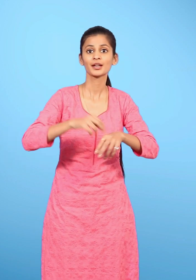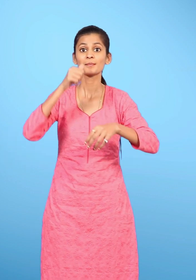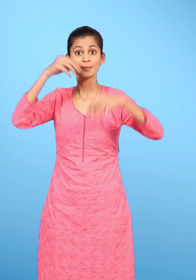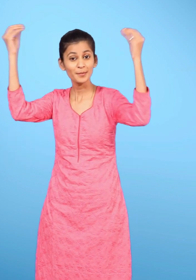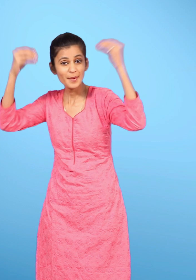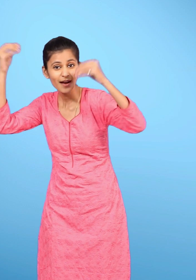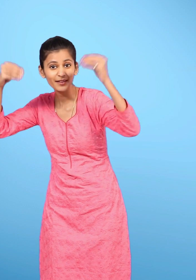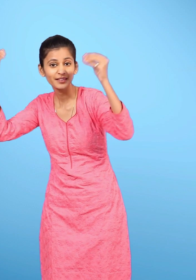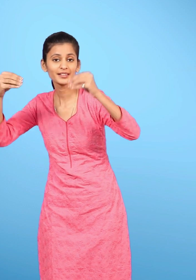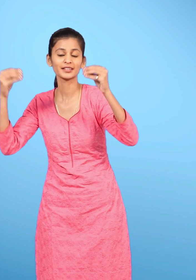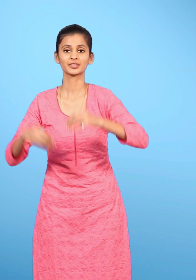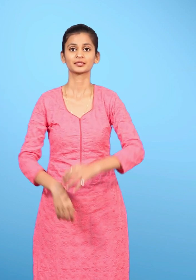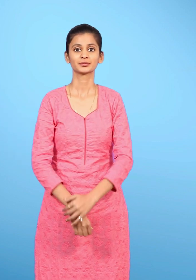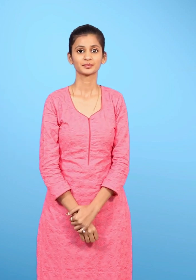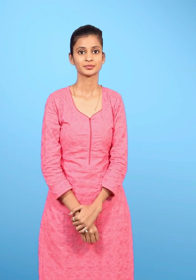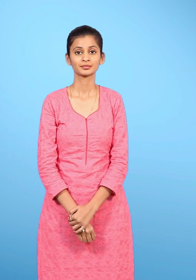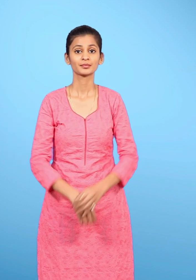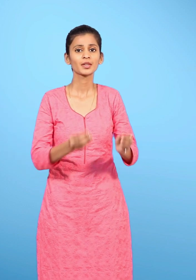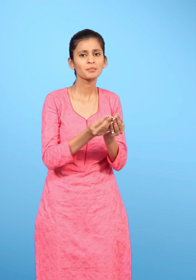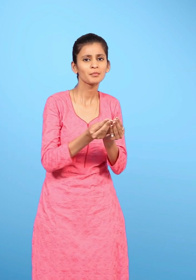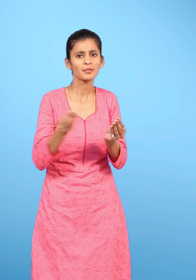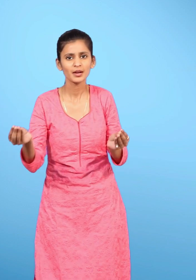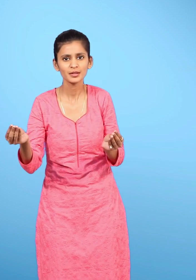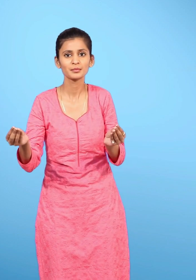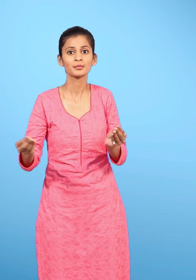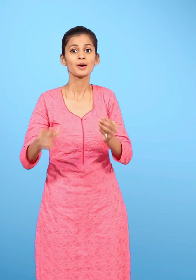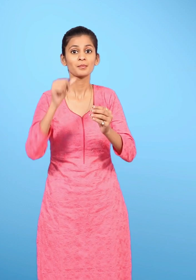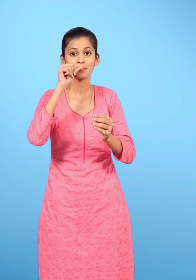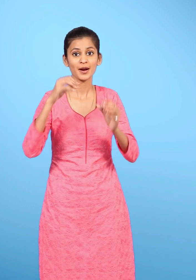बारिश हो रही है वहीं एक बड़ा सा पाइप है